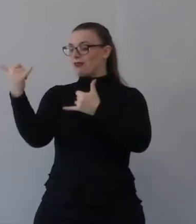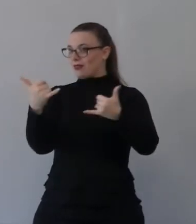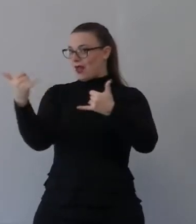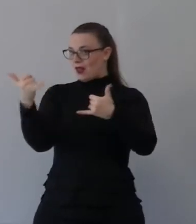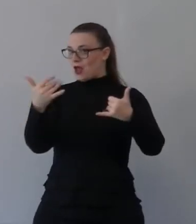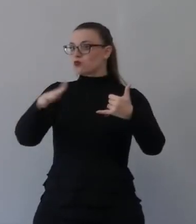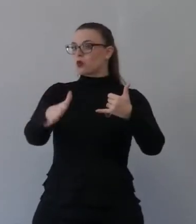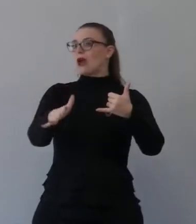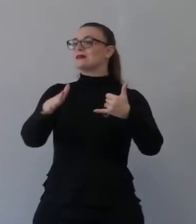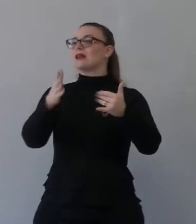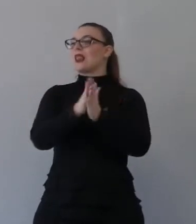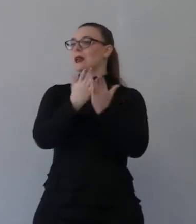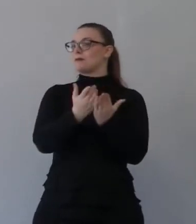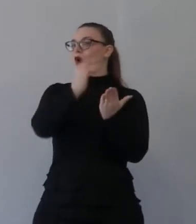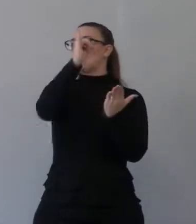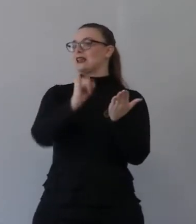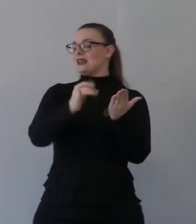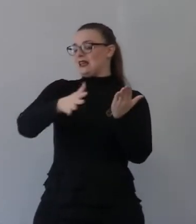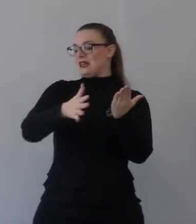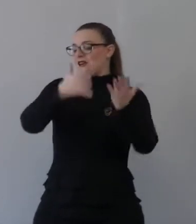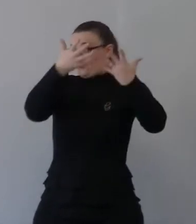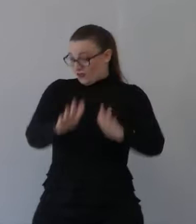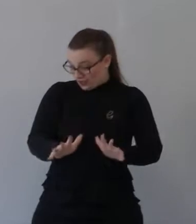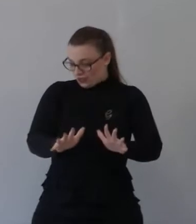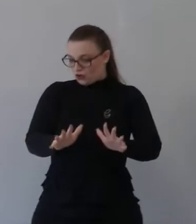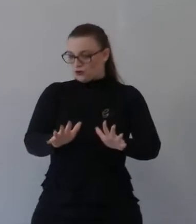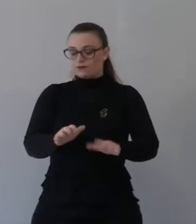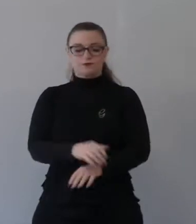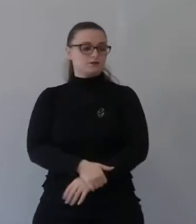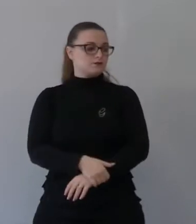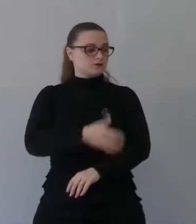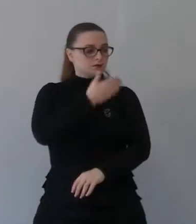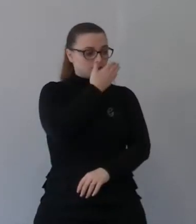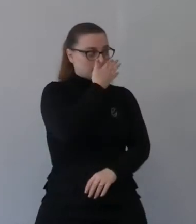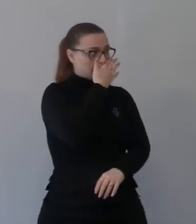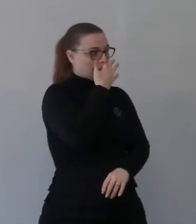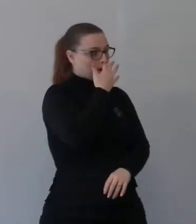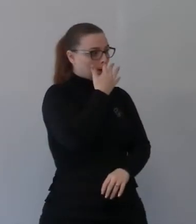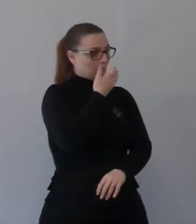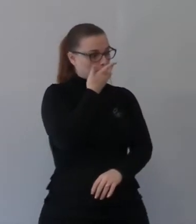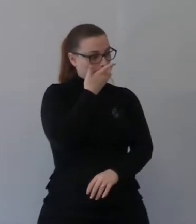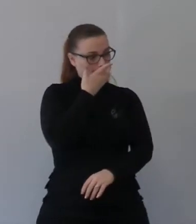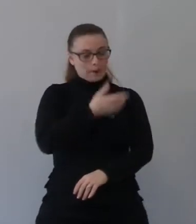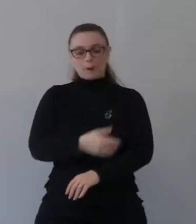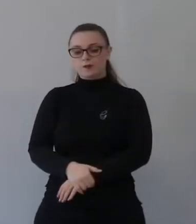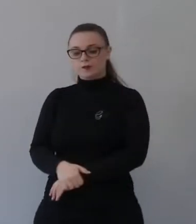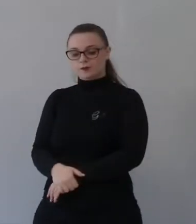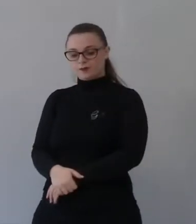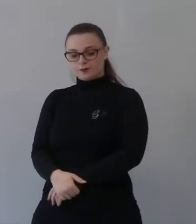di Isaia. Mi sono riservato soltanto qualche versetto per il